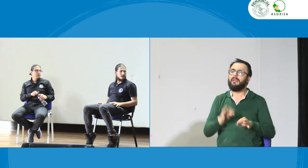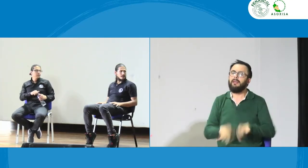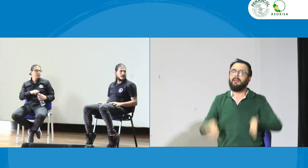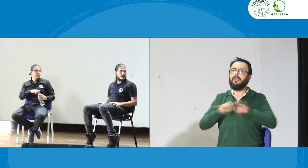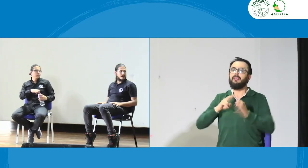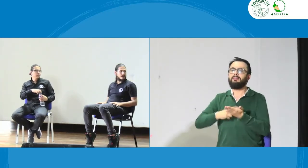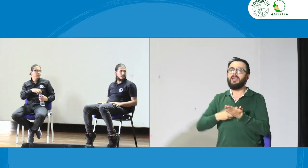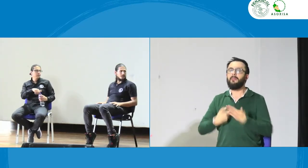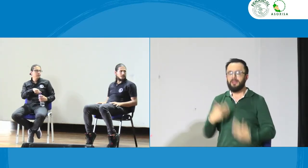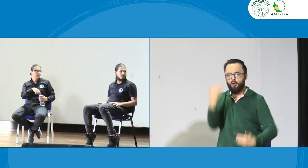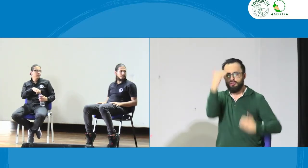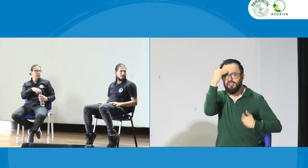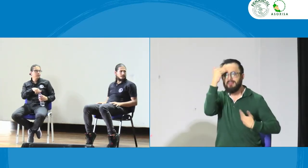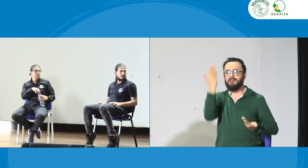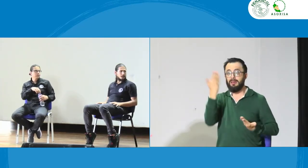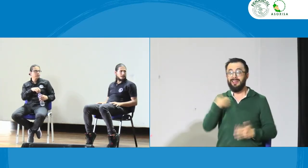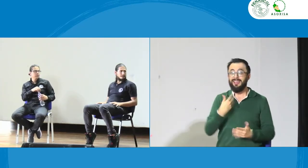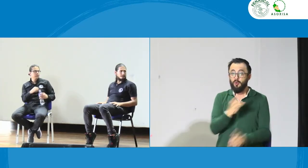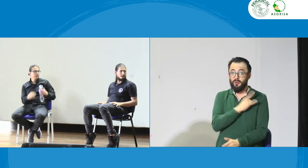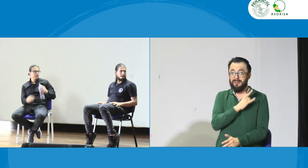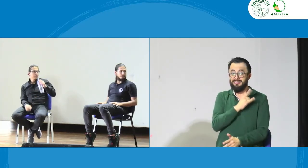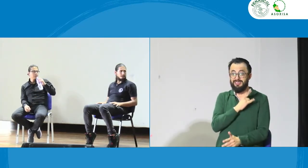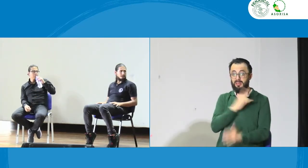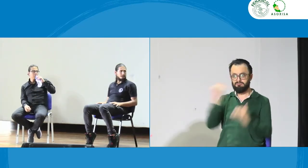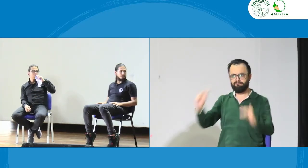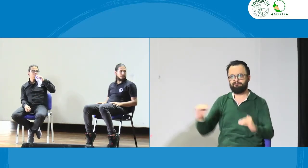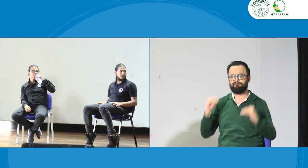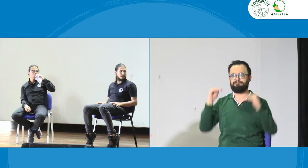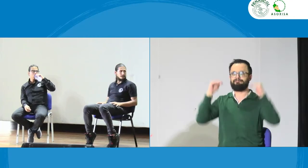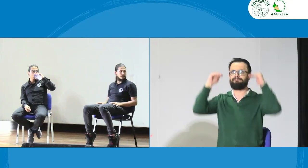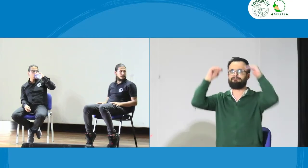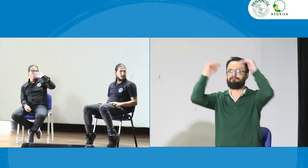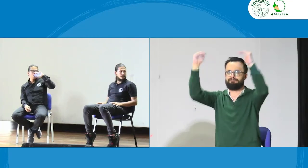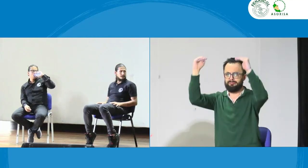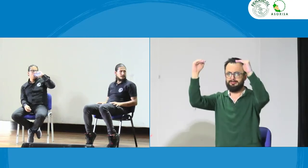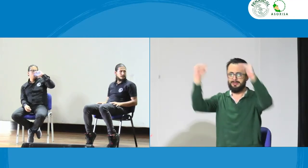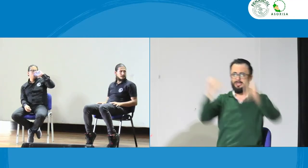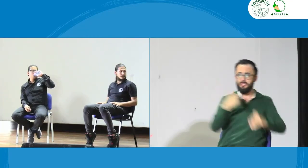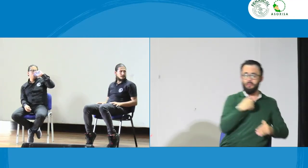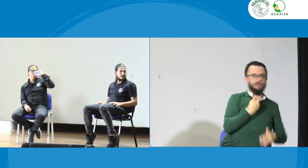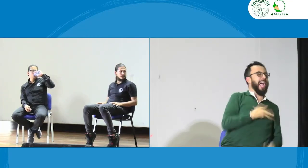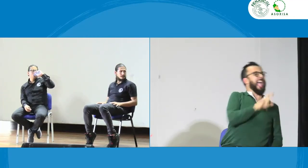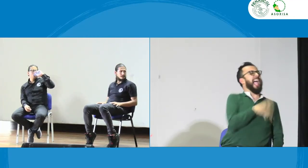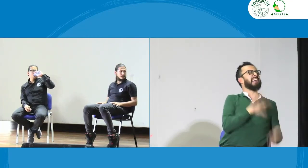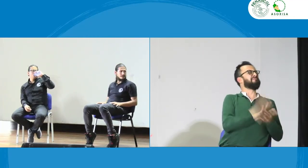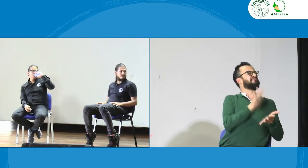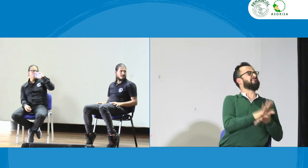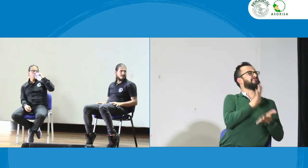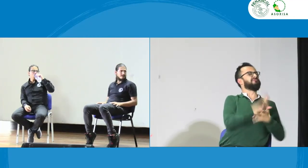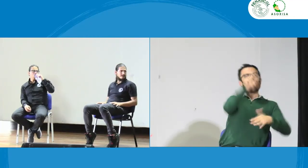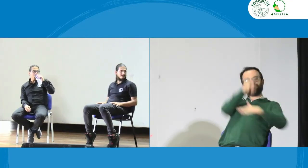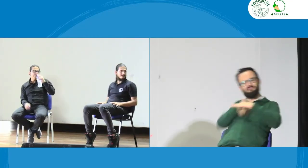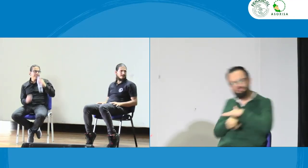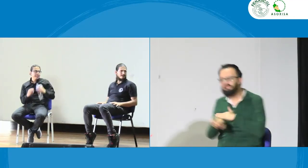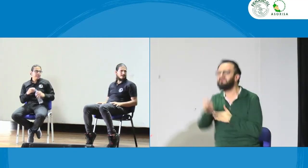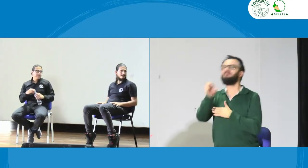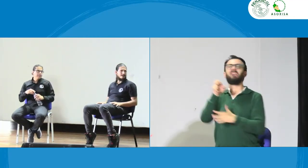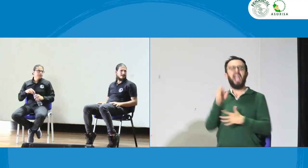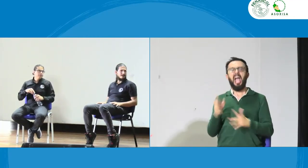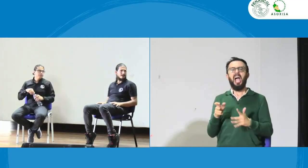y están preparando el servicio de interpretación entonces hay una parte de la conciencia del intérprete y por ejemplo claramente cuando uno